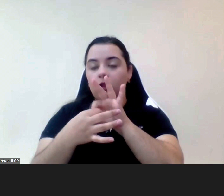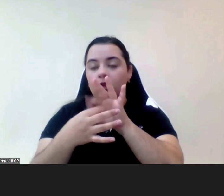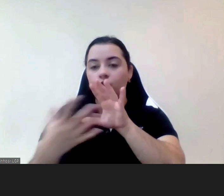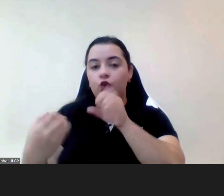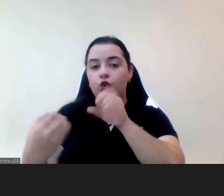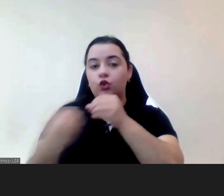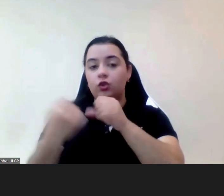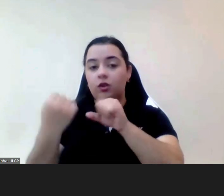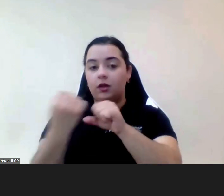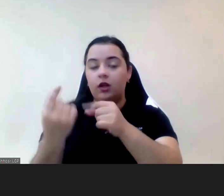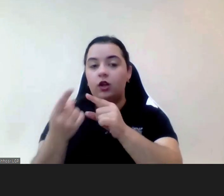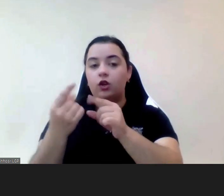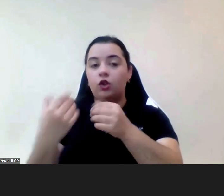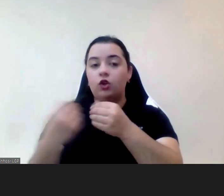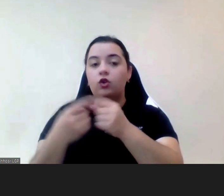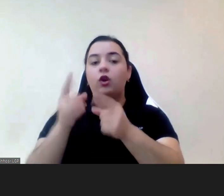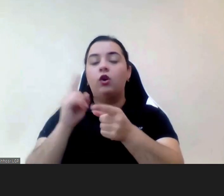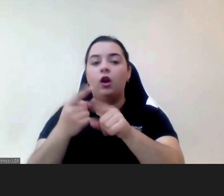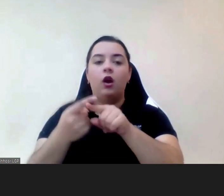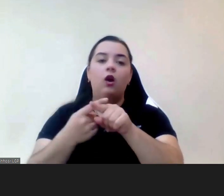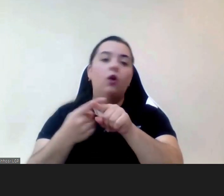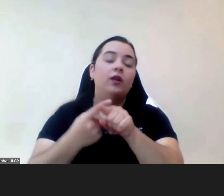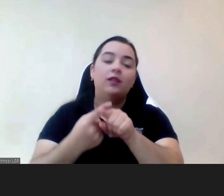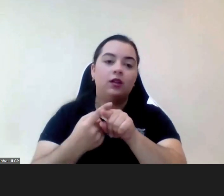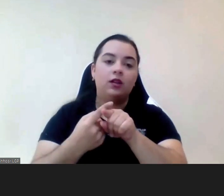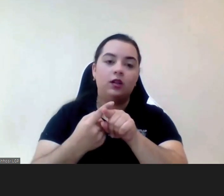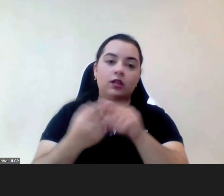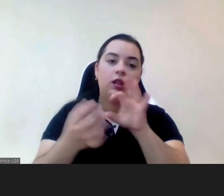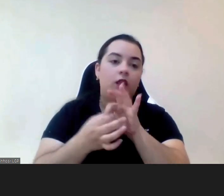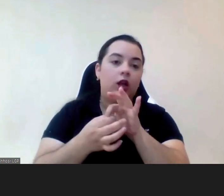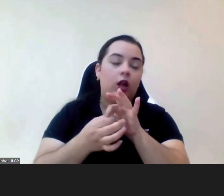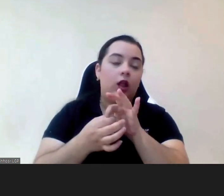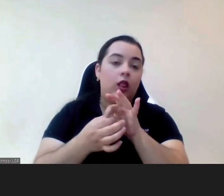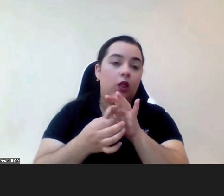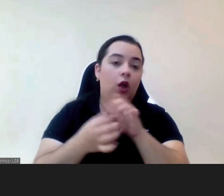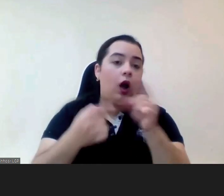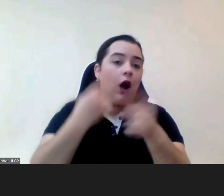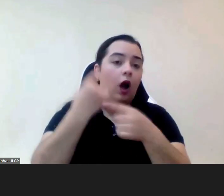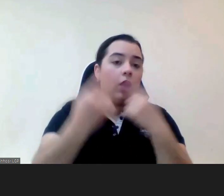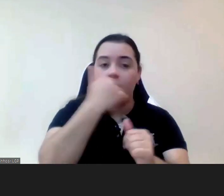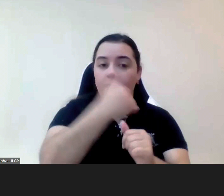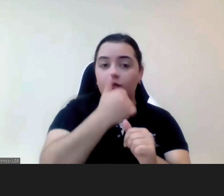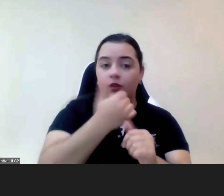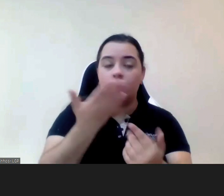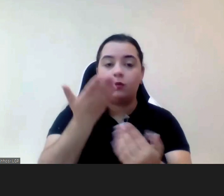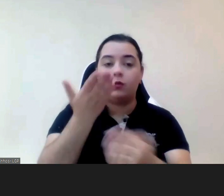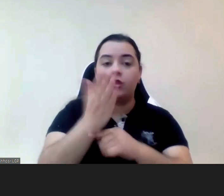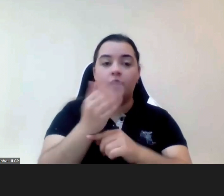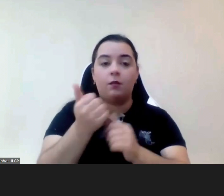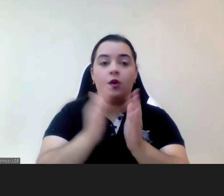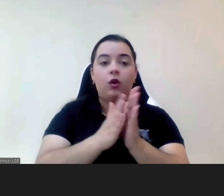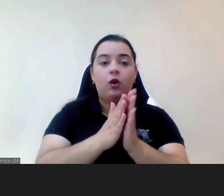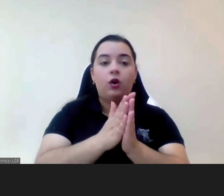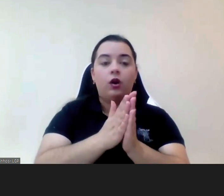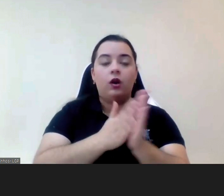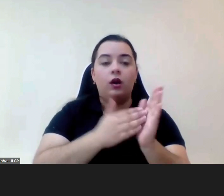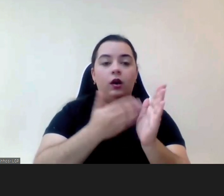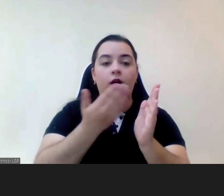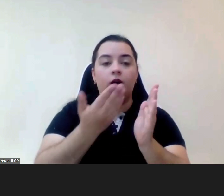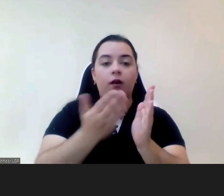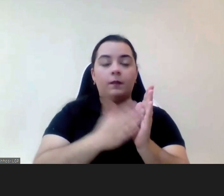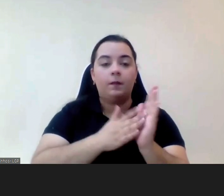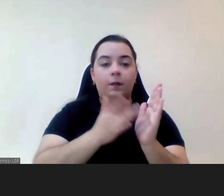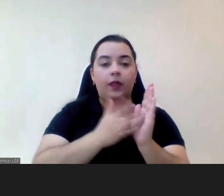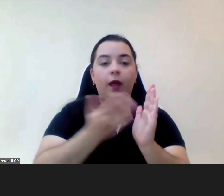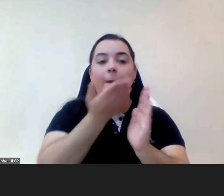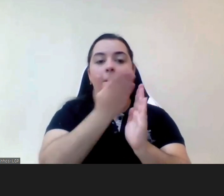só o interesse por determinada atividade como por exemplo as bibliotecas os ginásios espaços artísticos